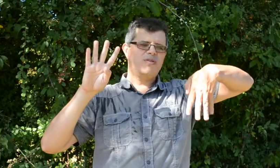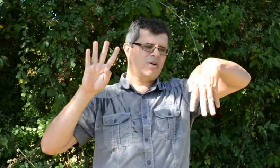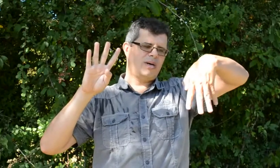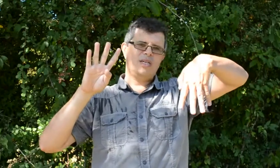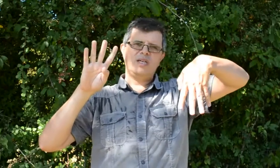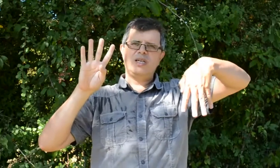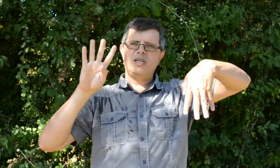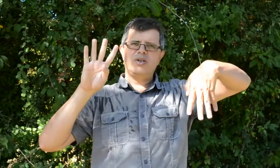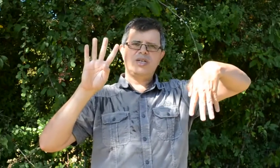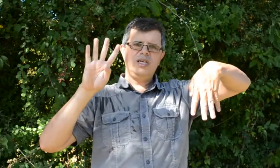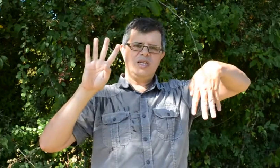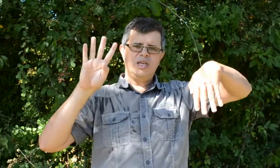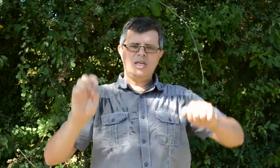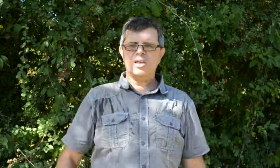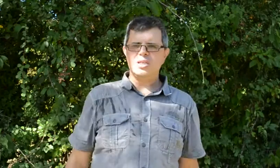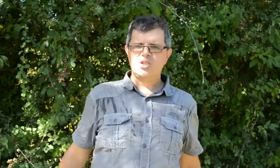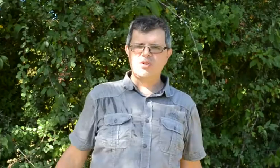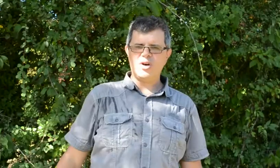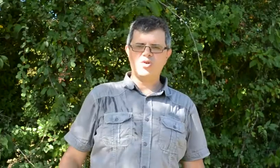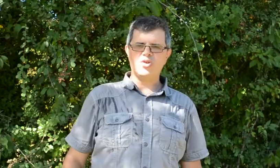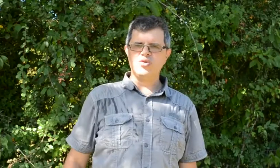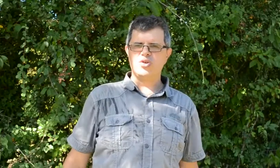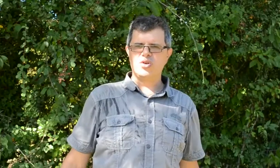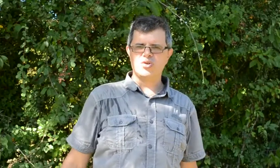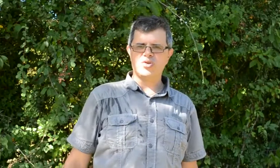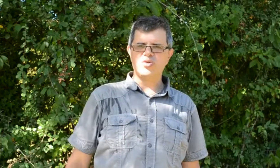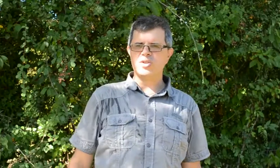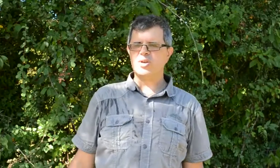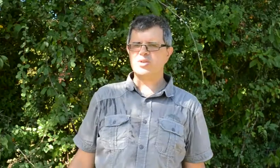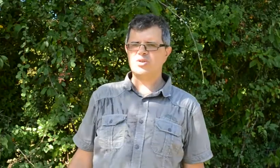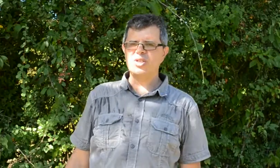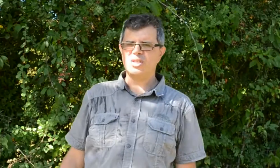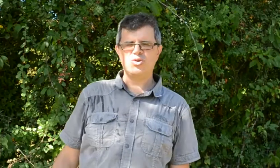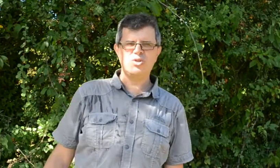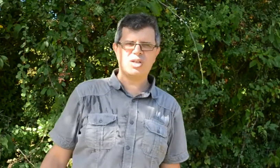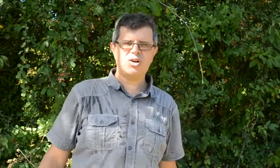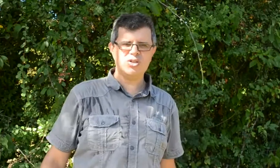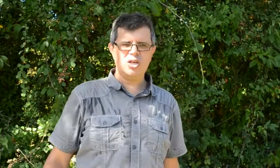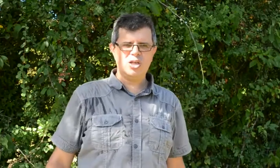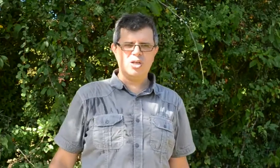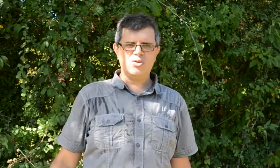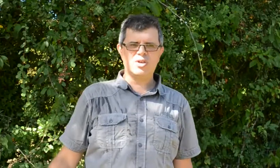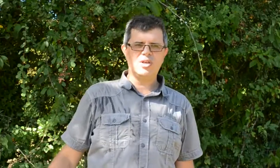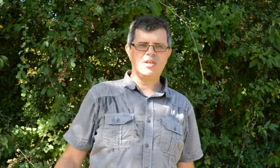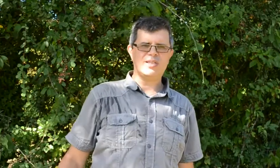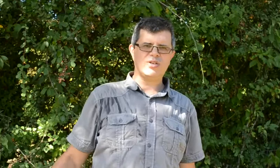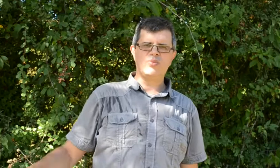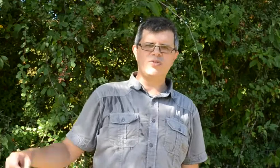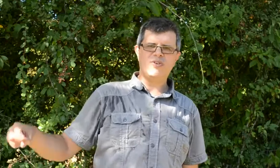vers le bas. Ok ? Si je veux faire 72. Alors 70, c'est au-dessus de 50. Donc c'est 50 plus 20.